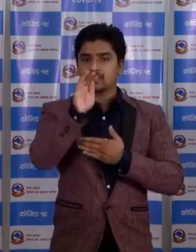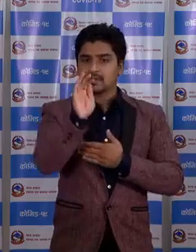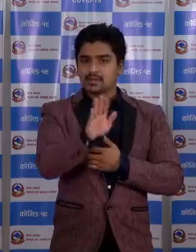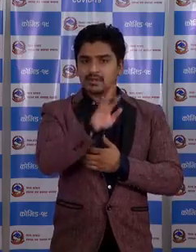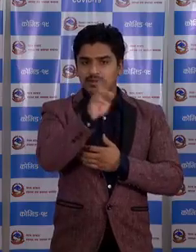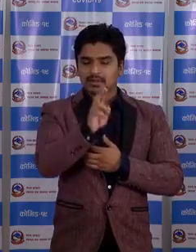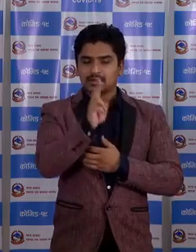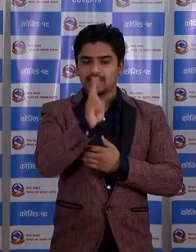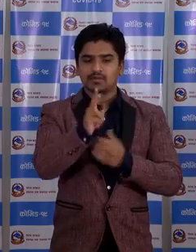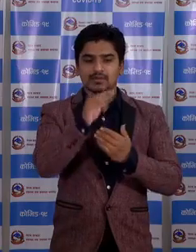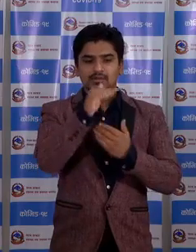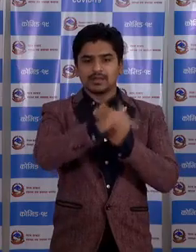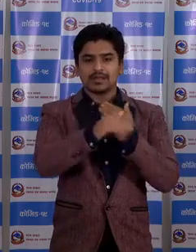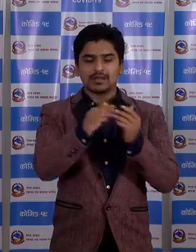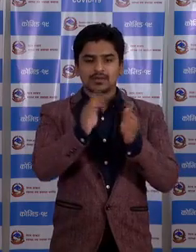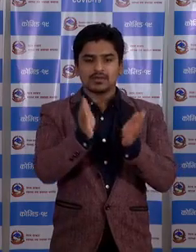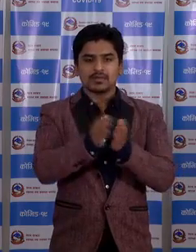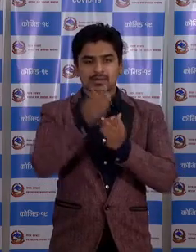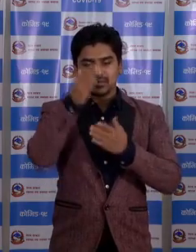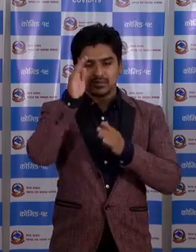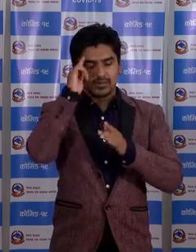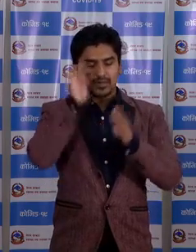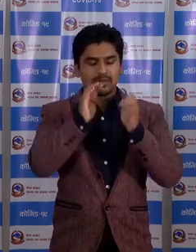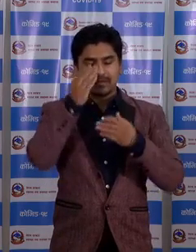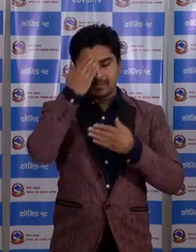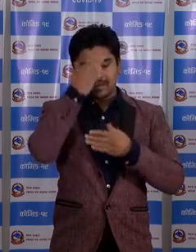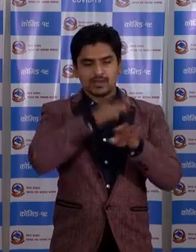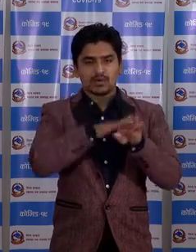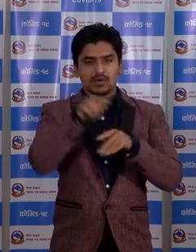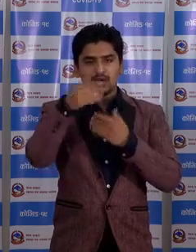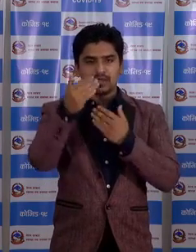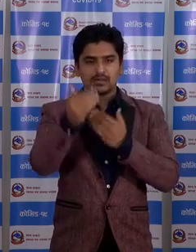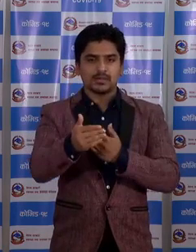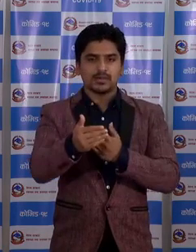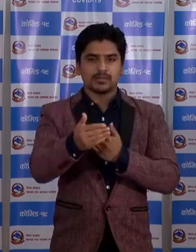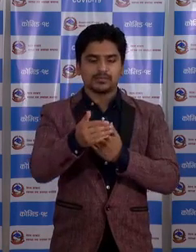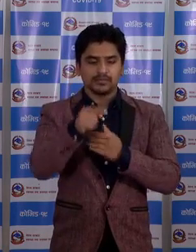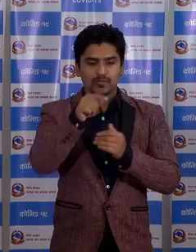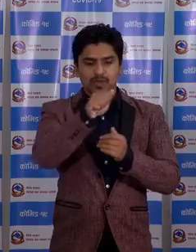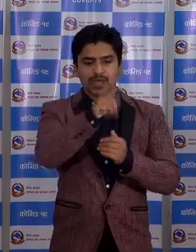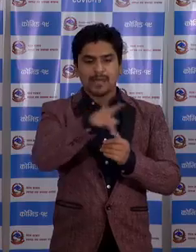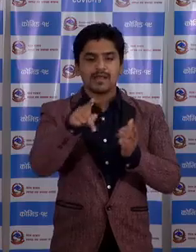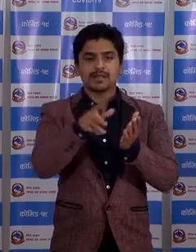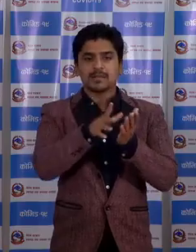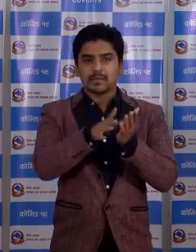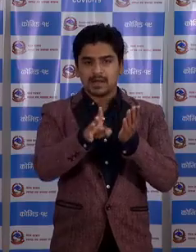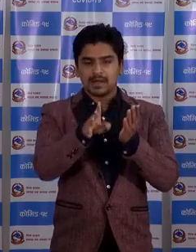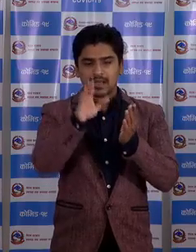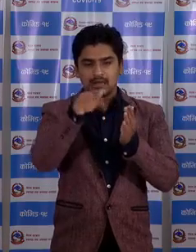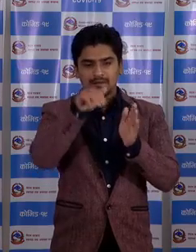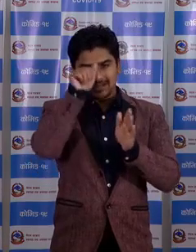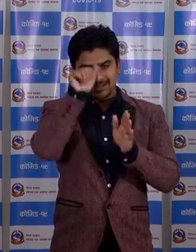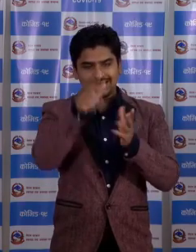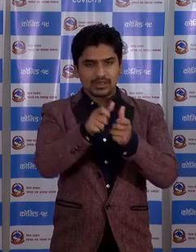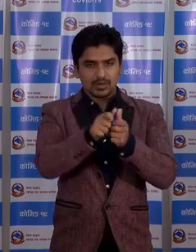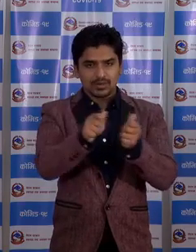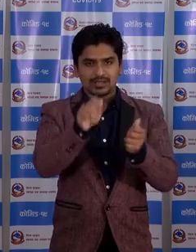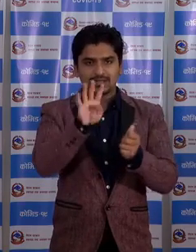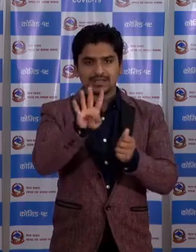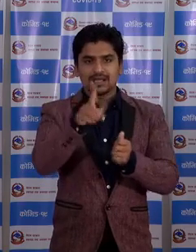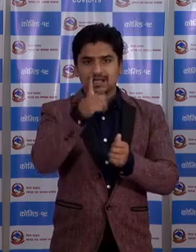सक्णून छा। ये शरी कूल संभावित संक्रमित को संख्या हाल सम्म यो एप्लिकेशन बाट आये को विवरन अनुसार